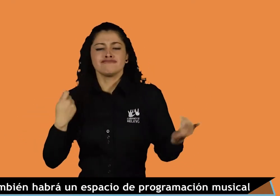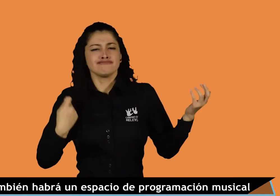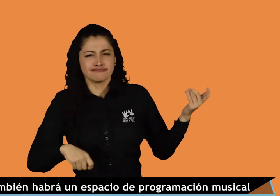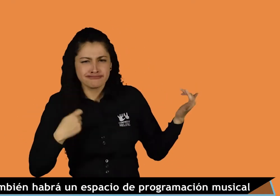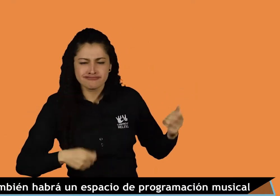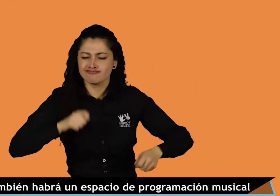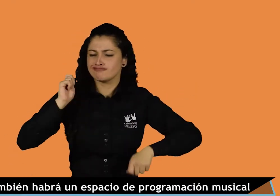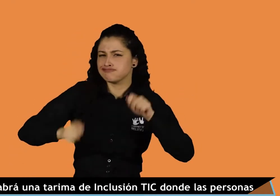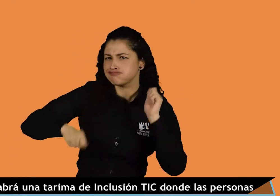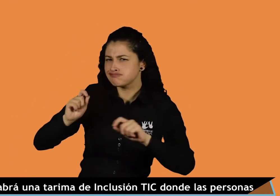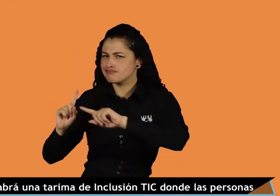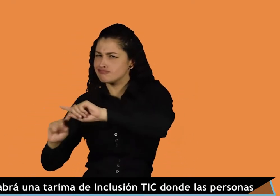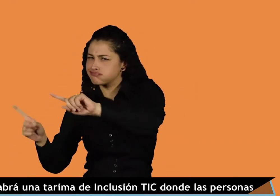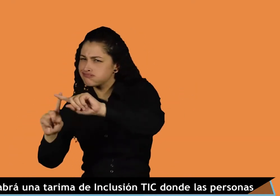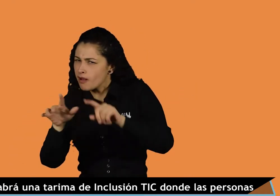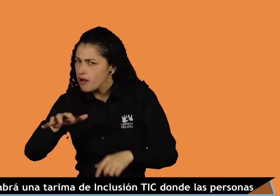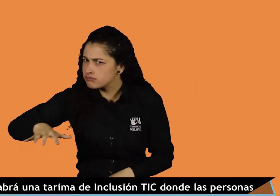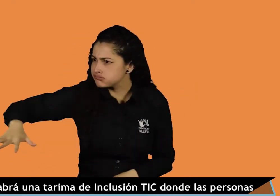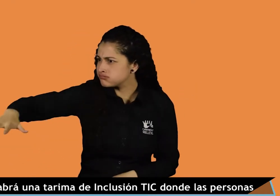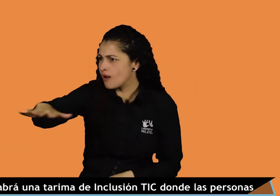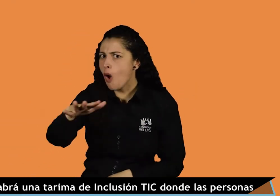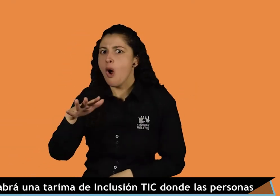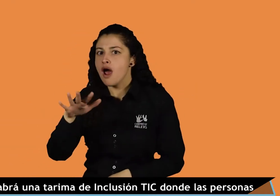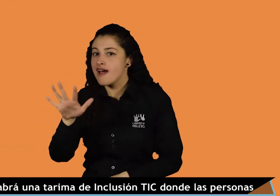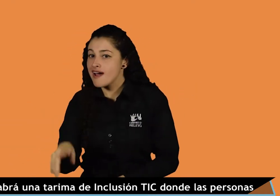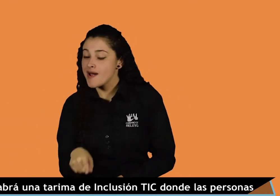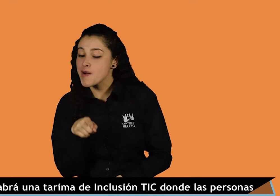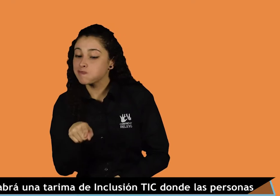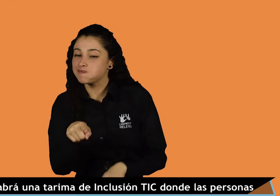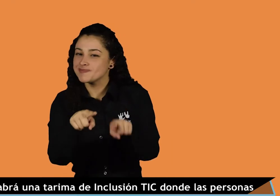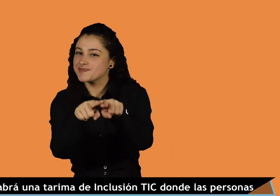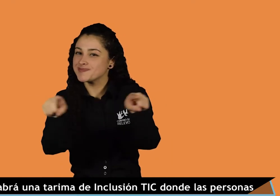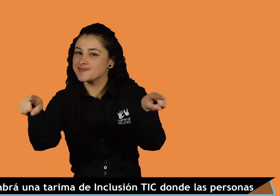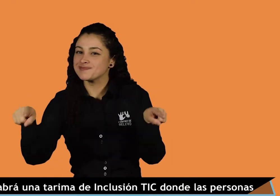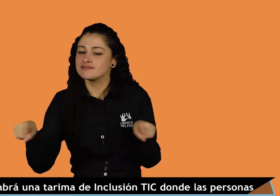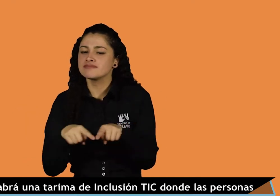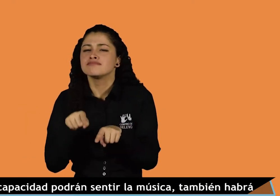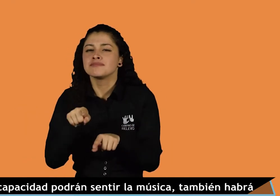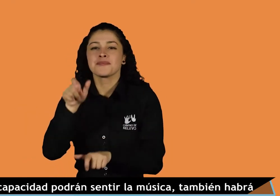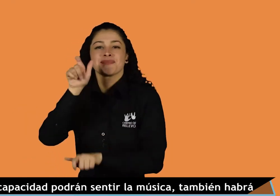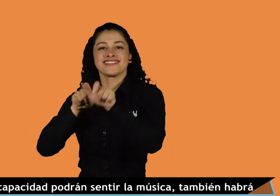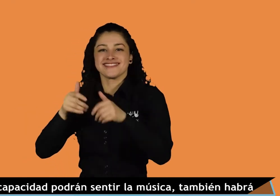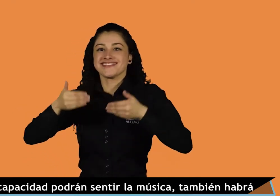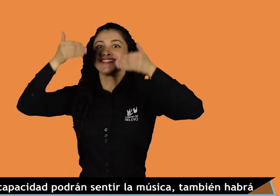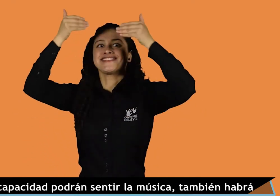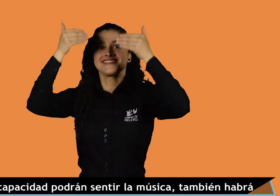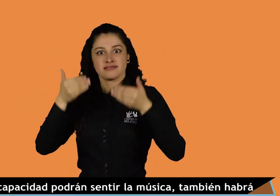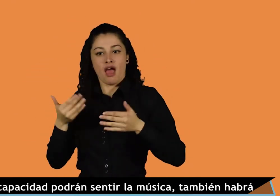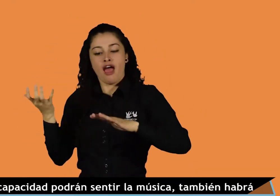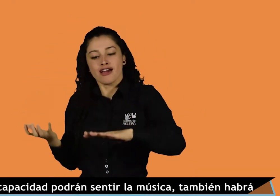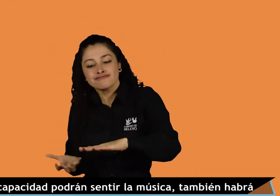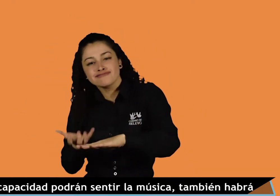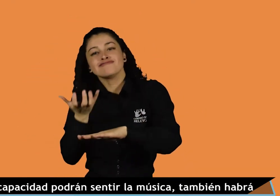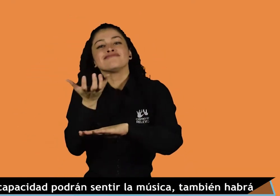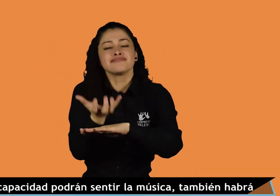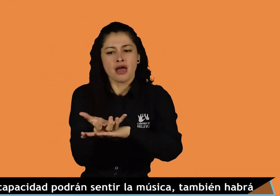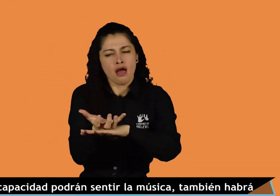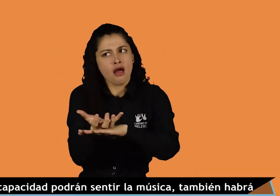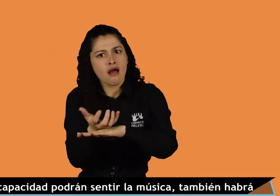Cerca habrá una tarima de inclusión TIC donde las personas con discapacidad podrán sentir la música. También